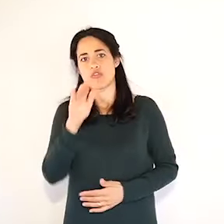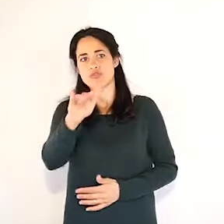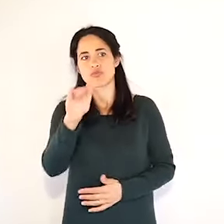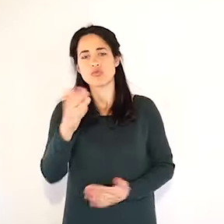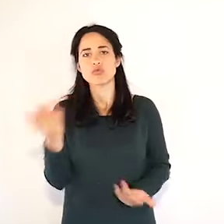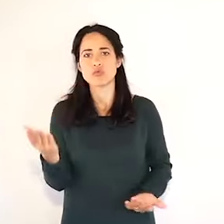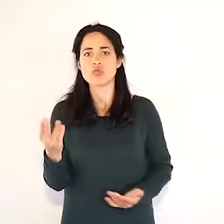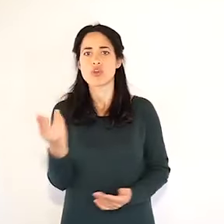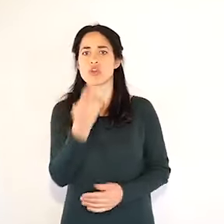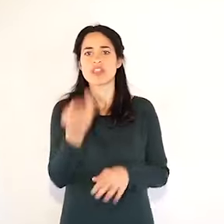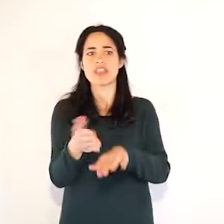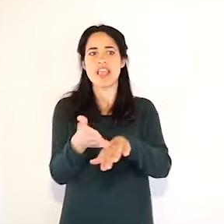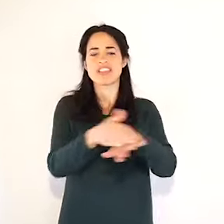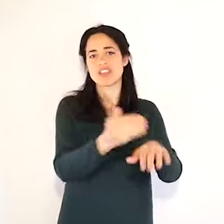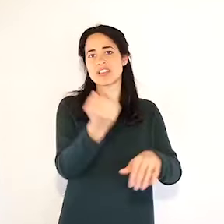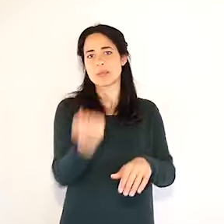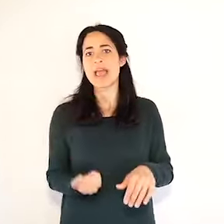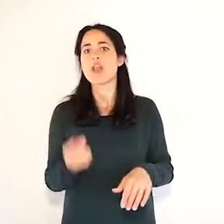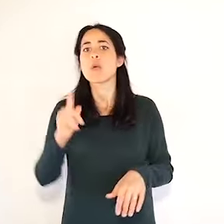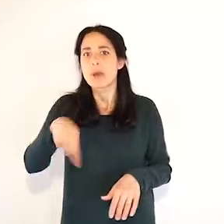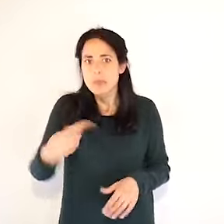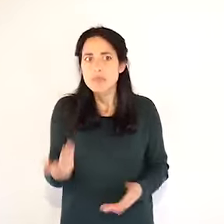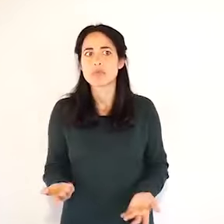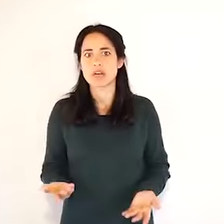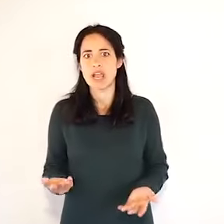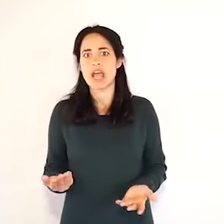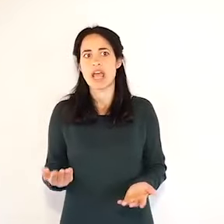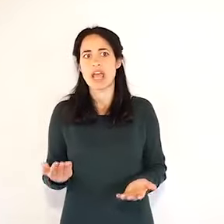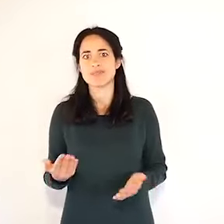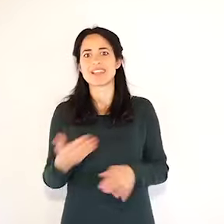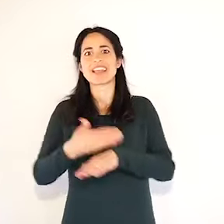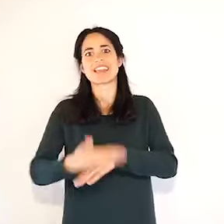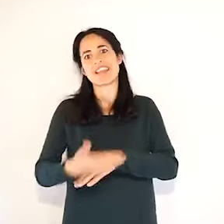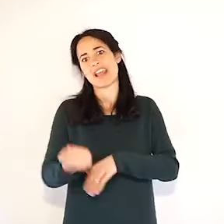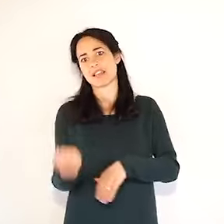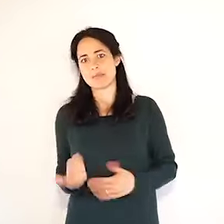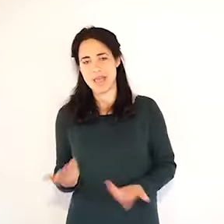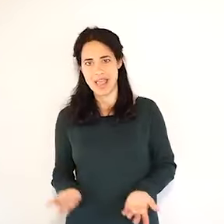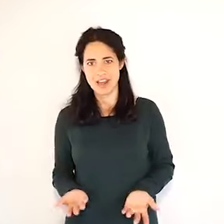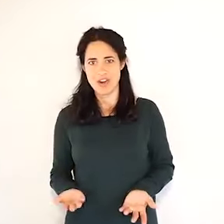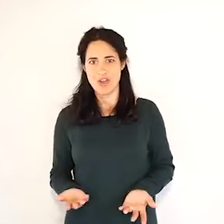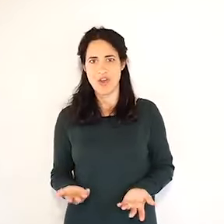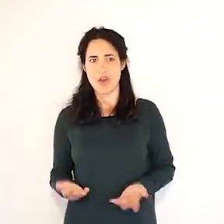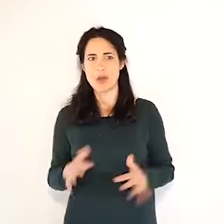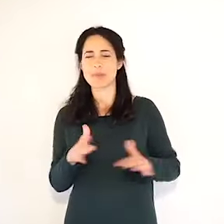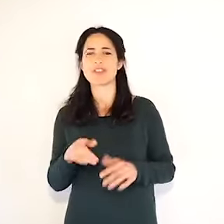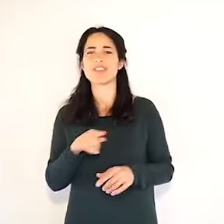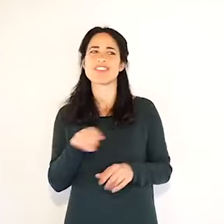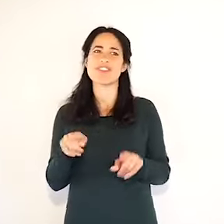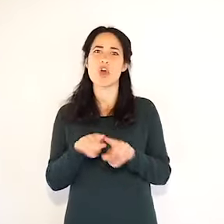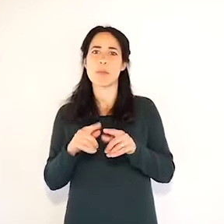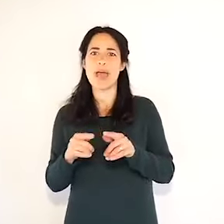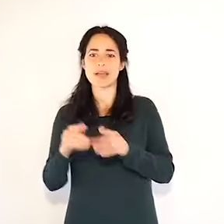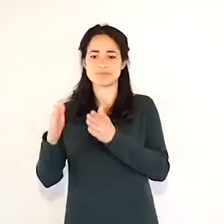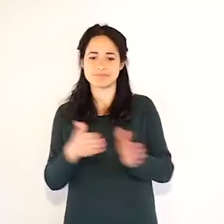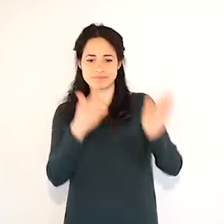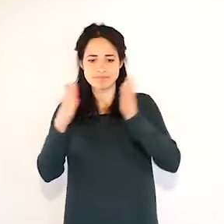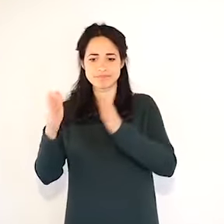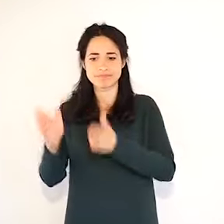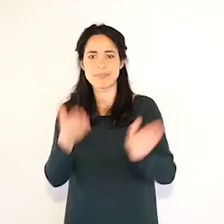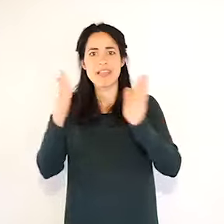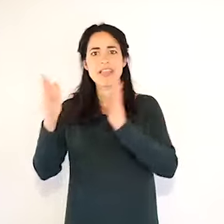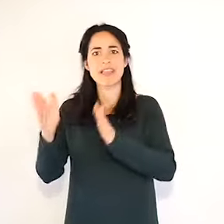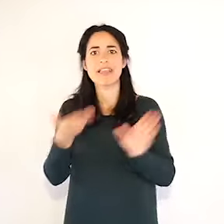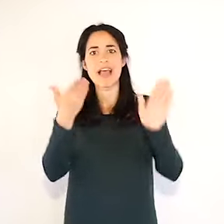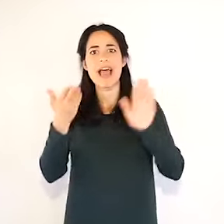relativamente a come la scansione di questi avviene. I dati in generale li